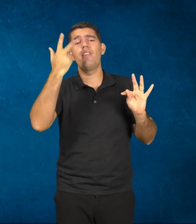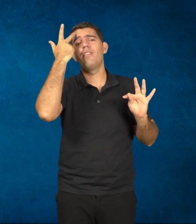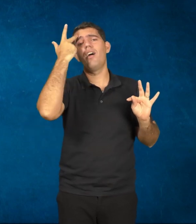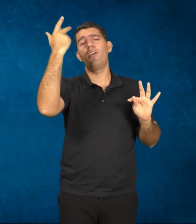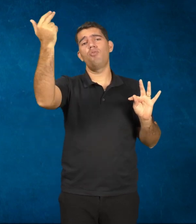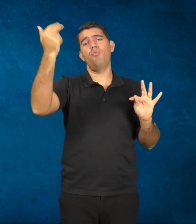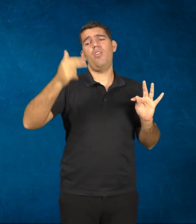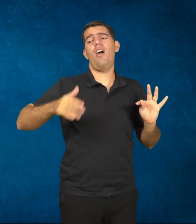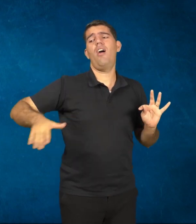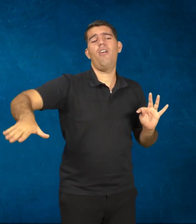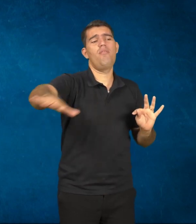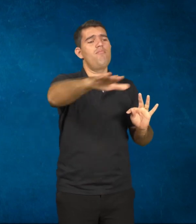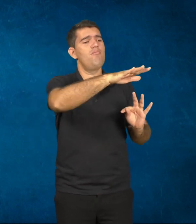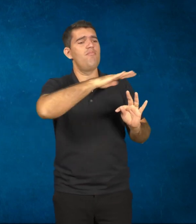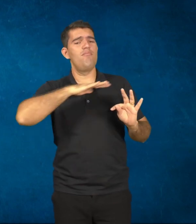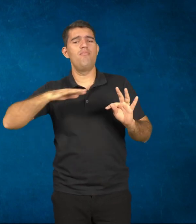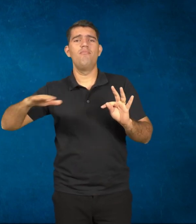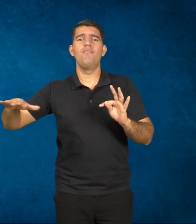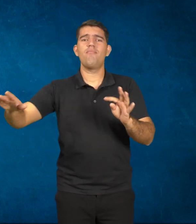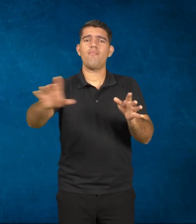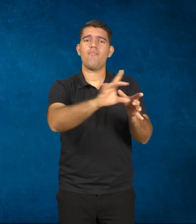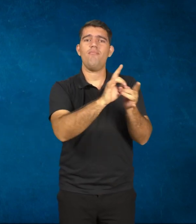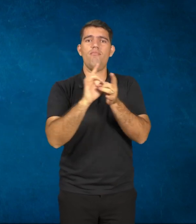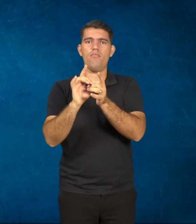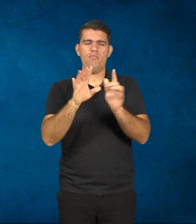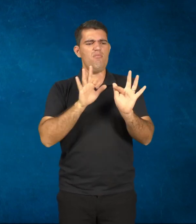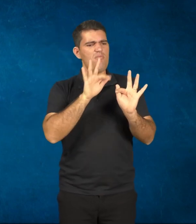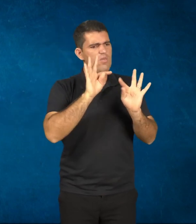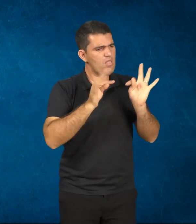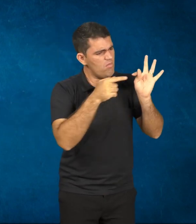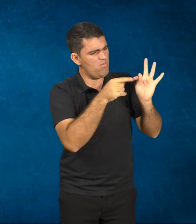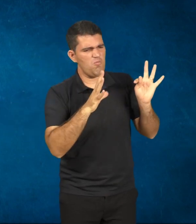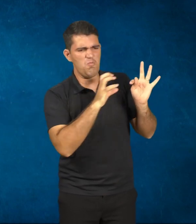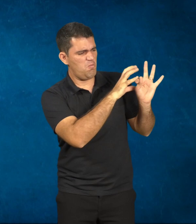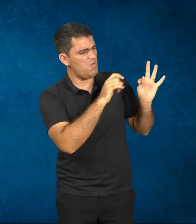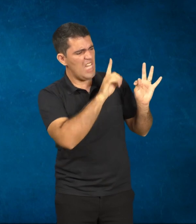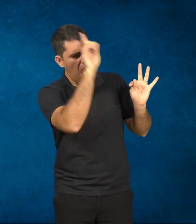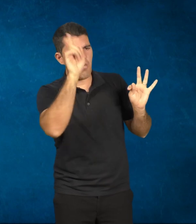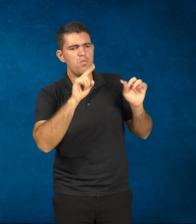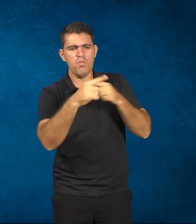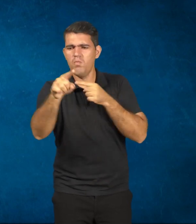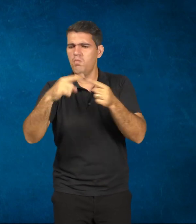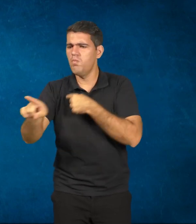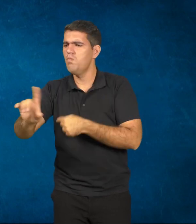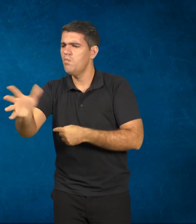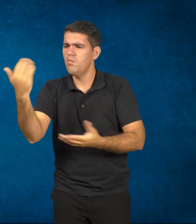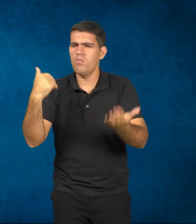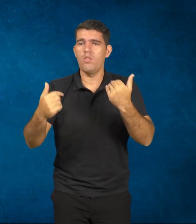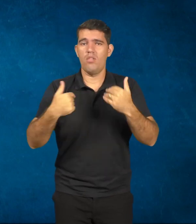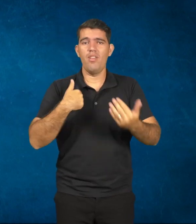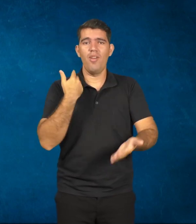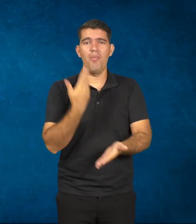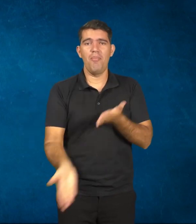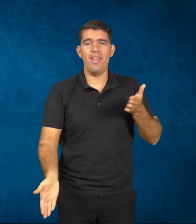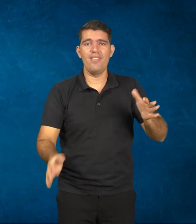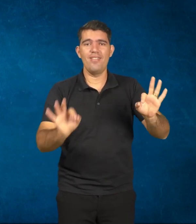àquele espaço, àquele ambiente, e não ficar brigando com elas, porque vai perder. Ok.